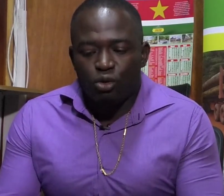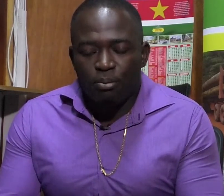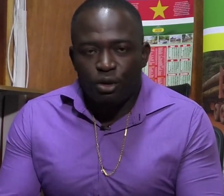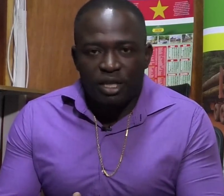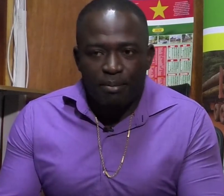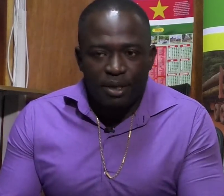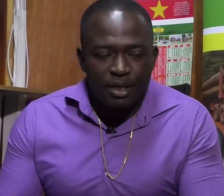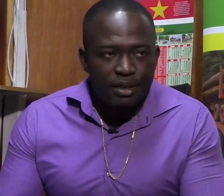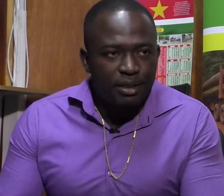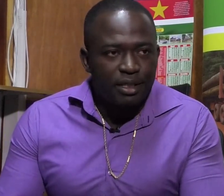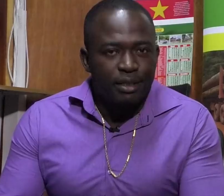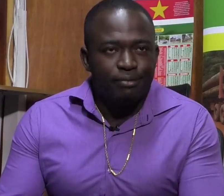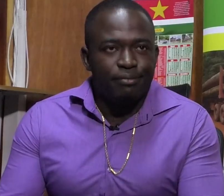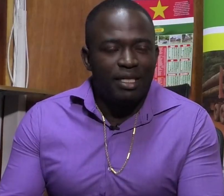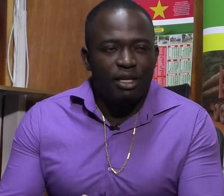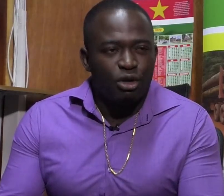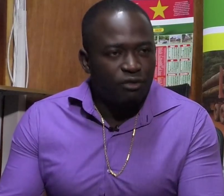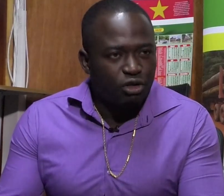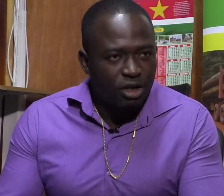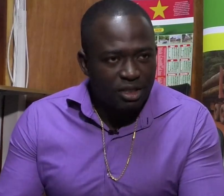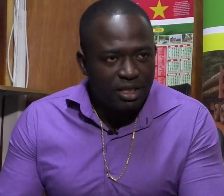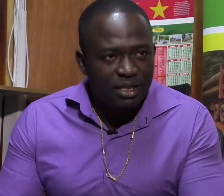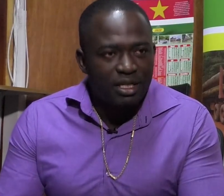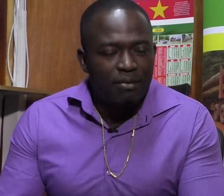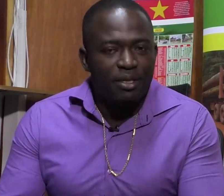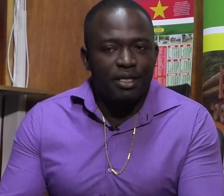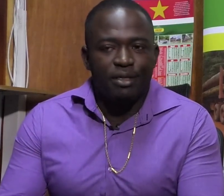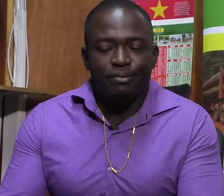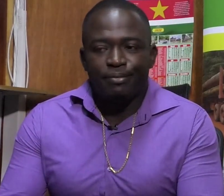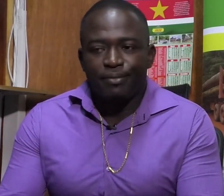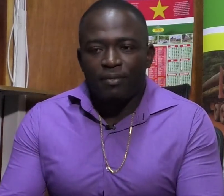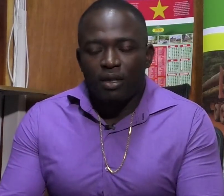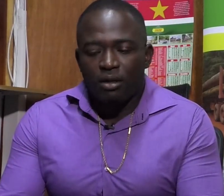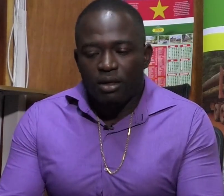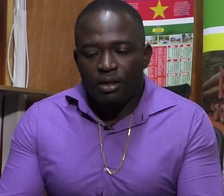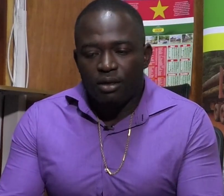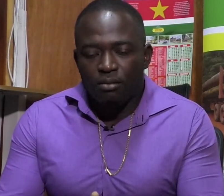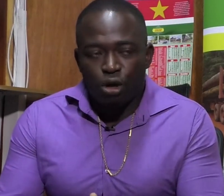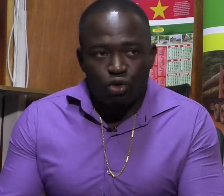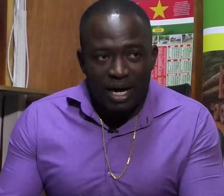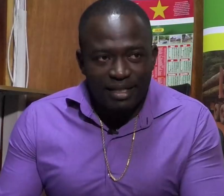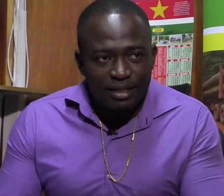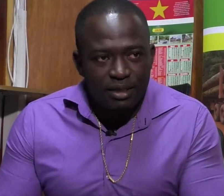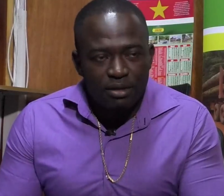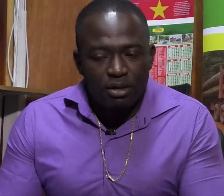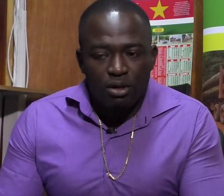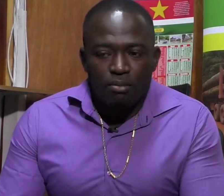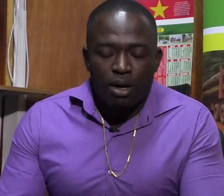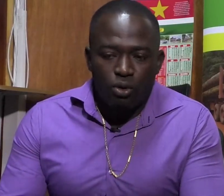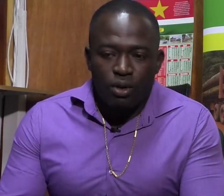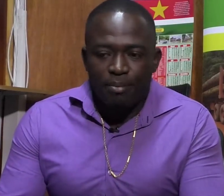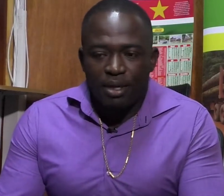Op zo'n post heb je de interieurvoorzorgsters, je hebt de boswachters,